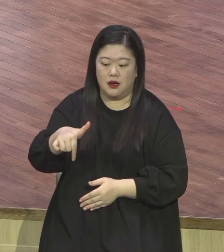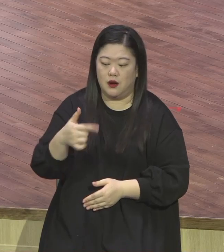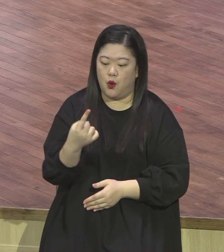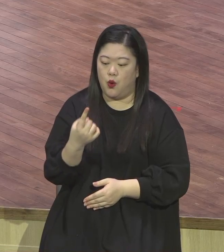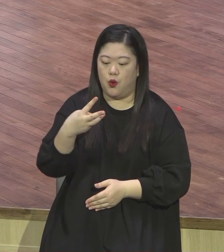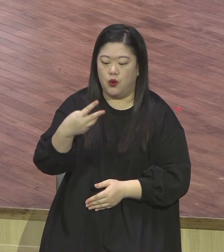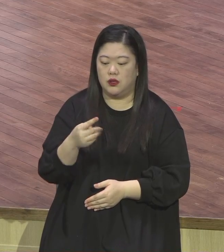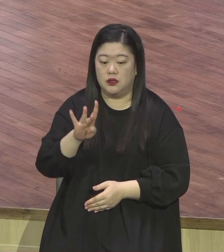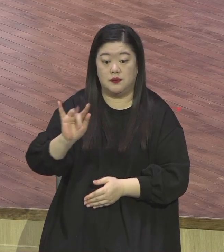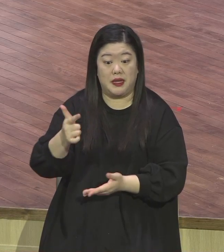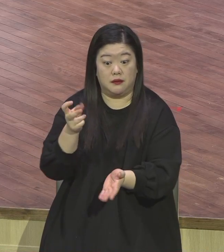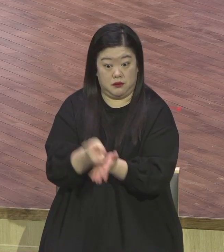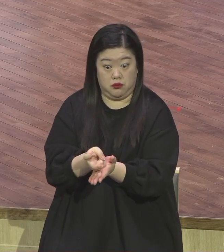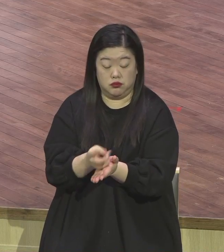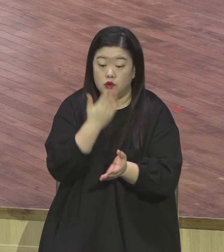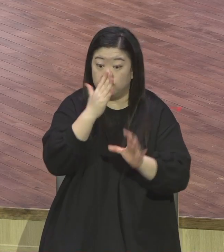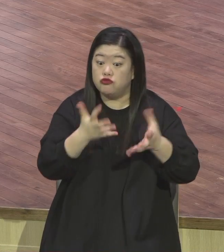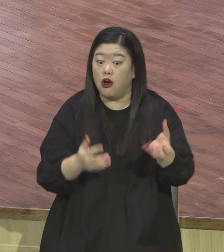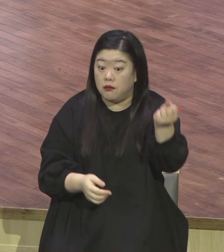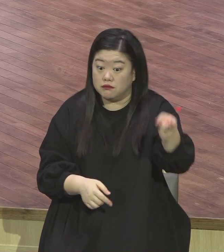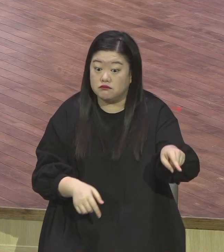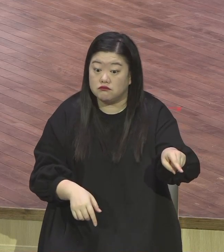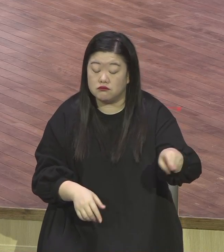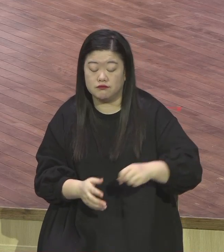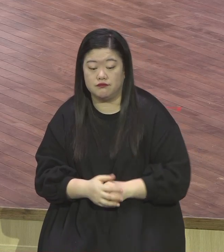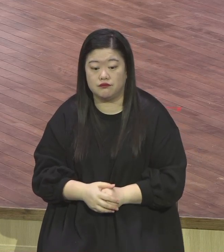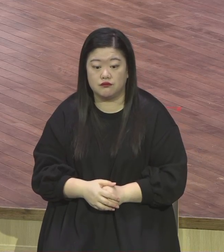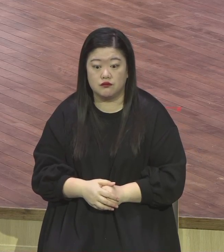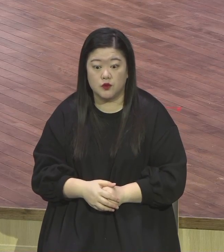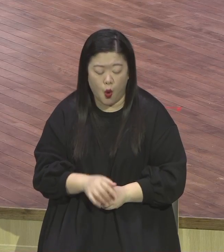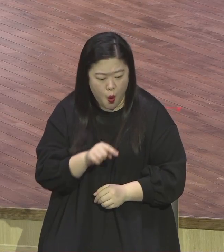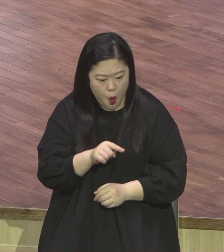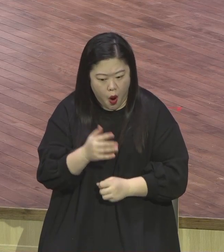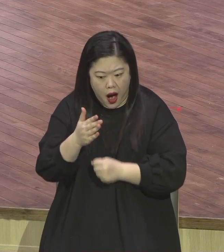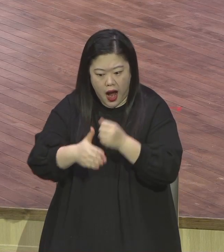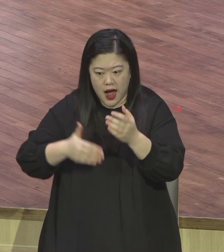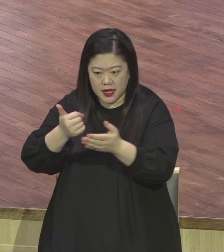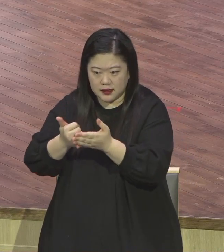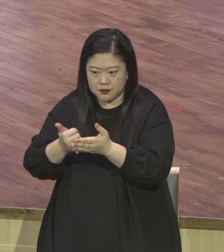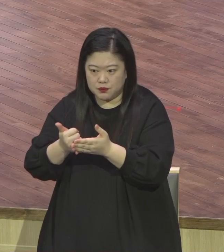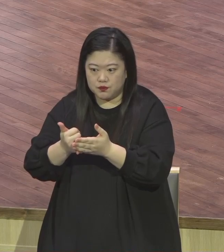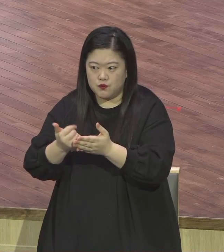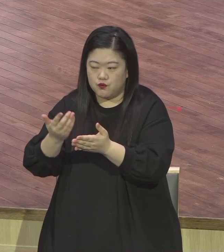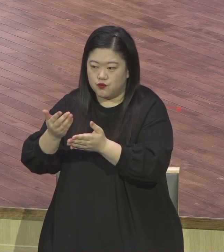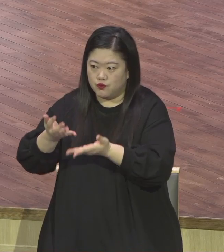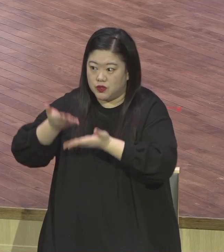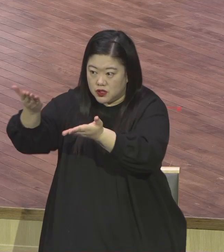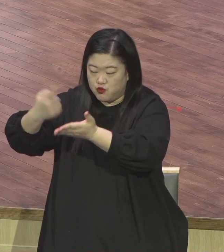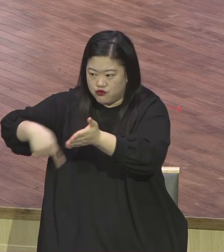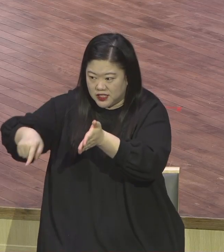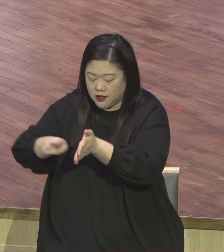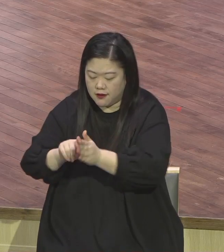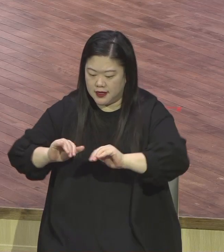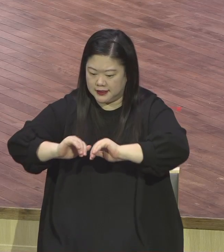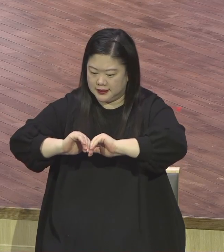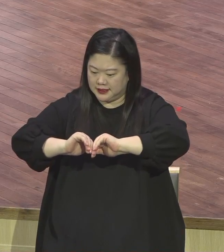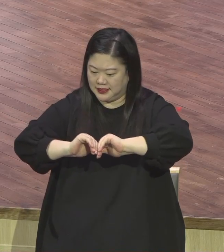자기들이 참 좋지요 하나님께 드렸습니다 이걸 내가